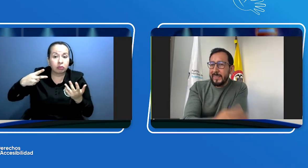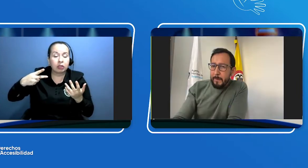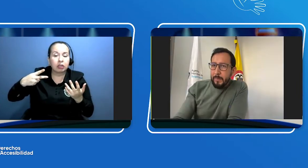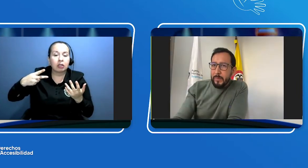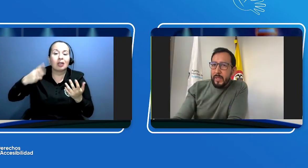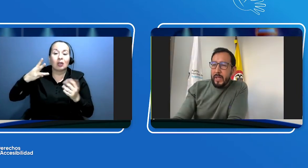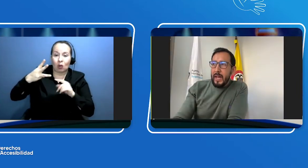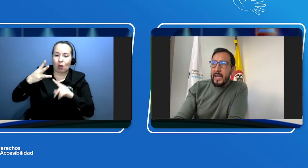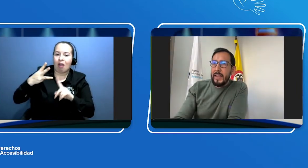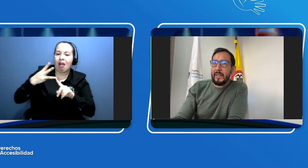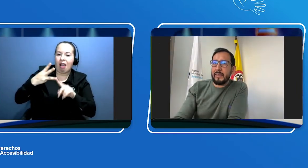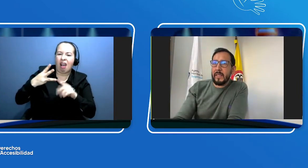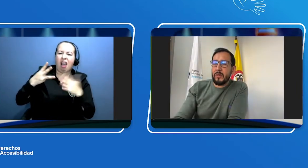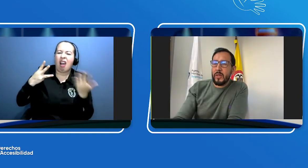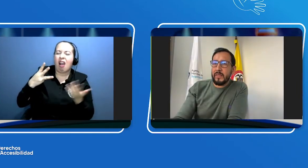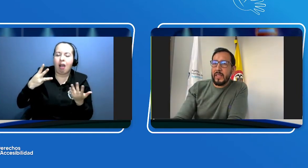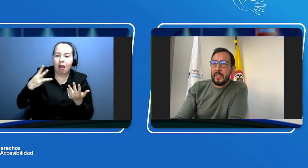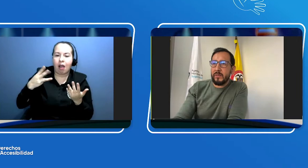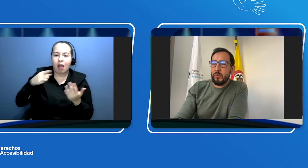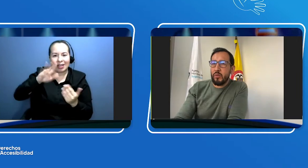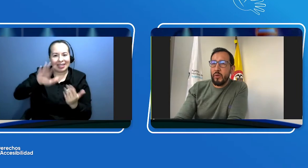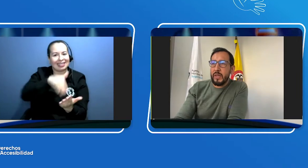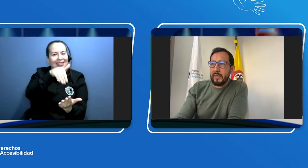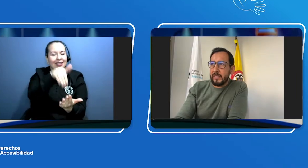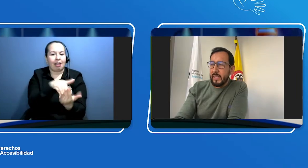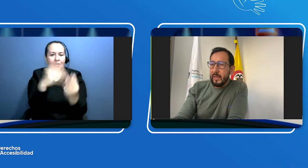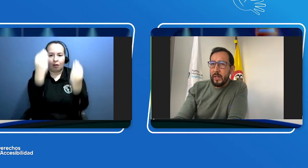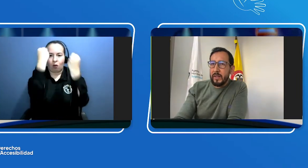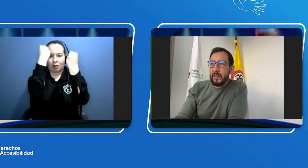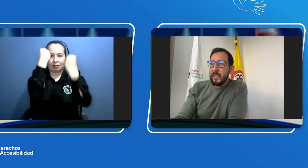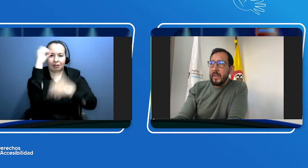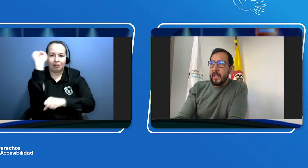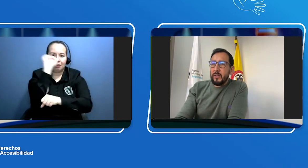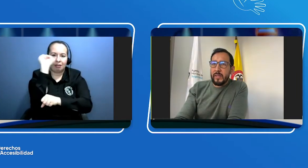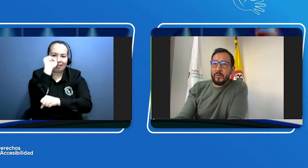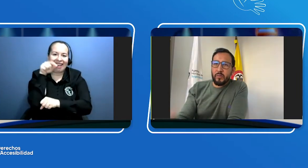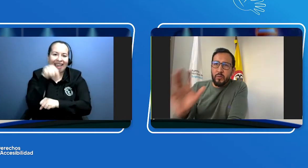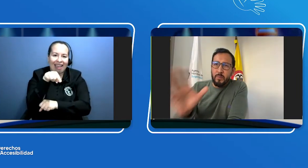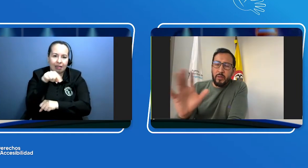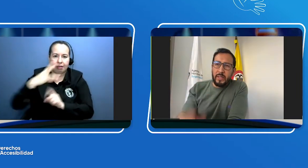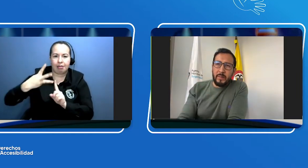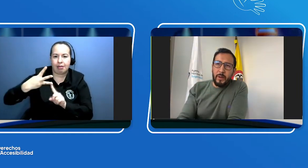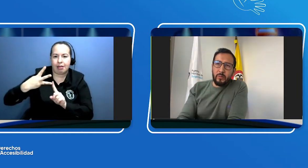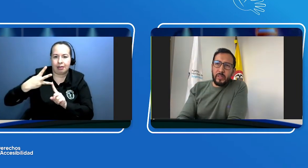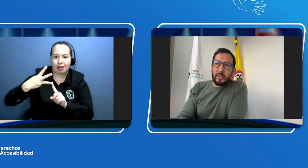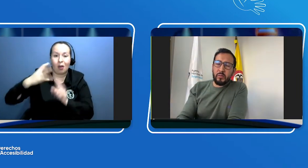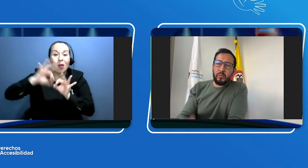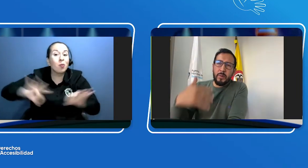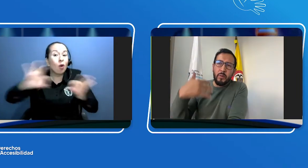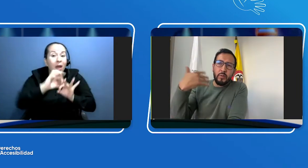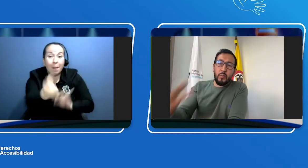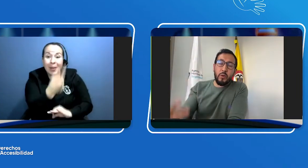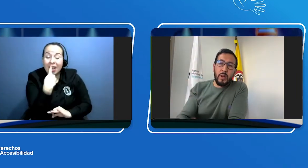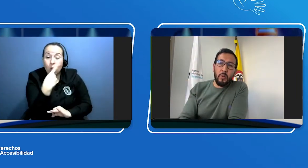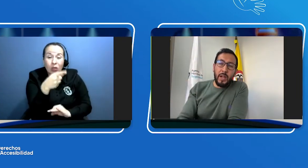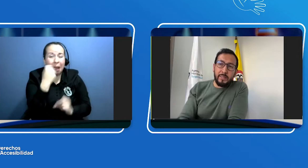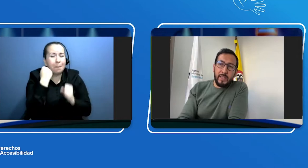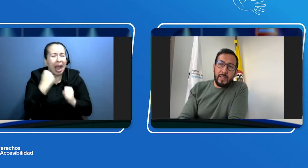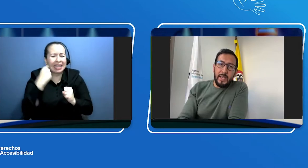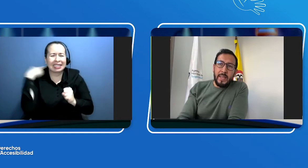accede al centro de enseñanza automovilística. Entonces, eso es muy importante, esa pregunta, insisto, es una pregunta muy recurrente y